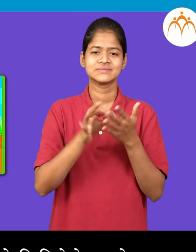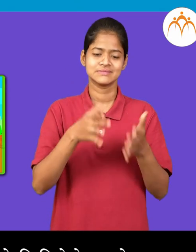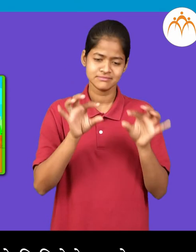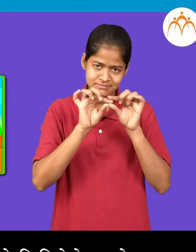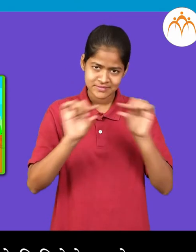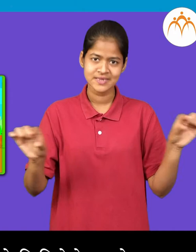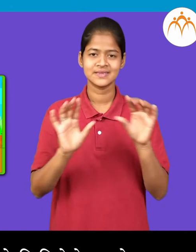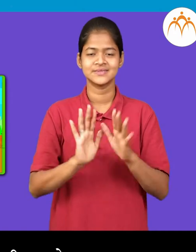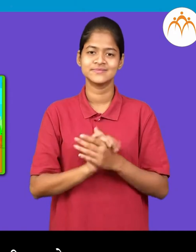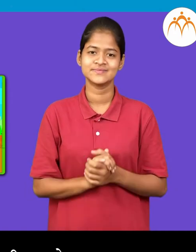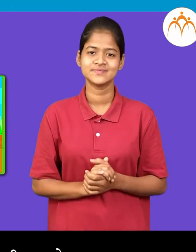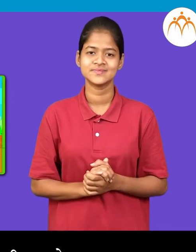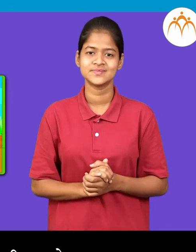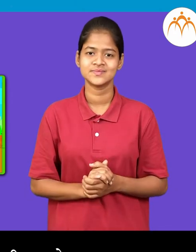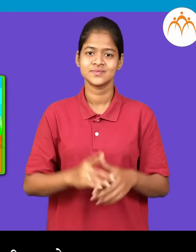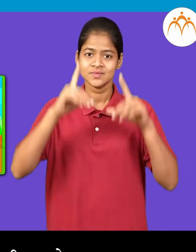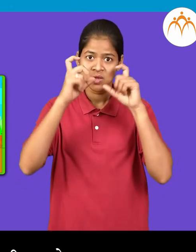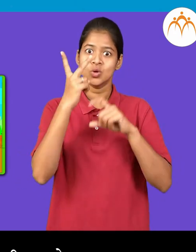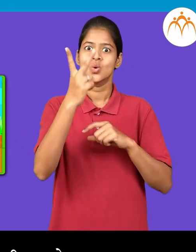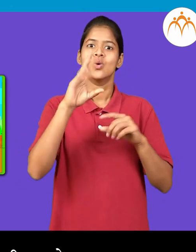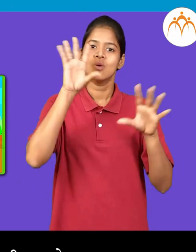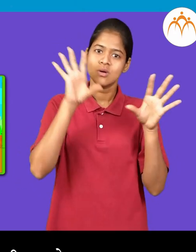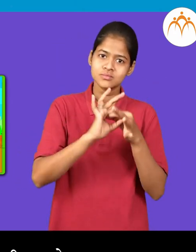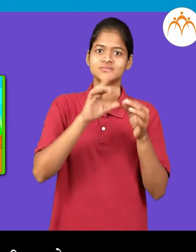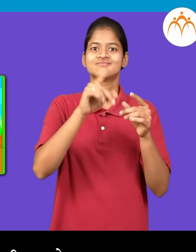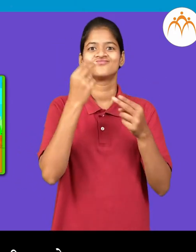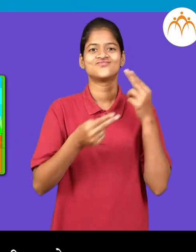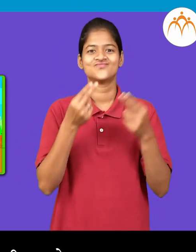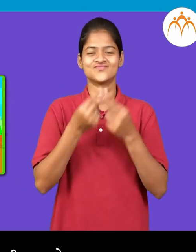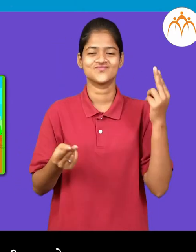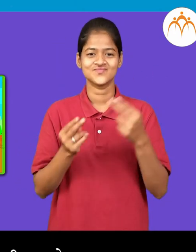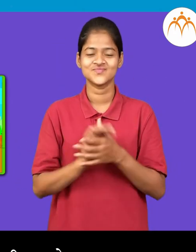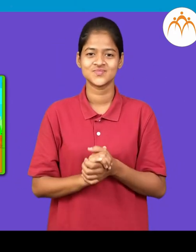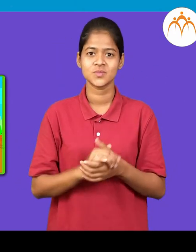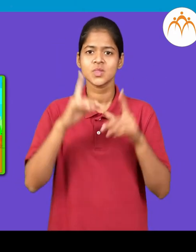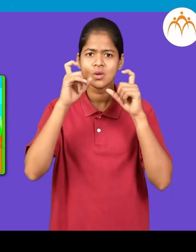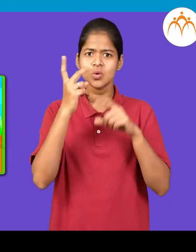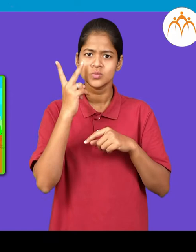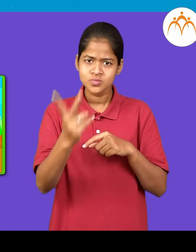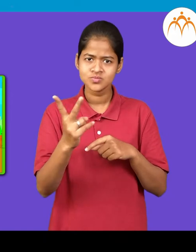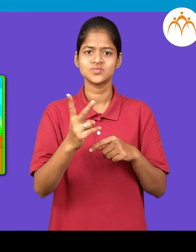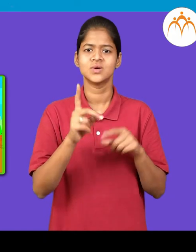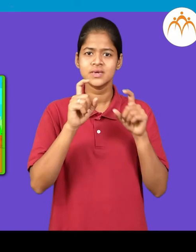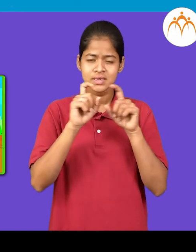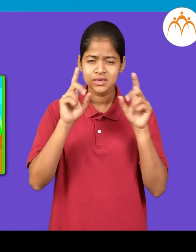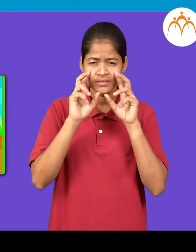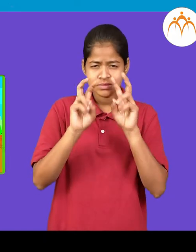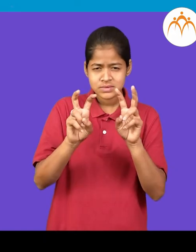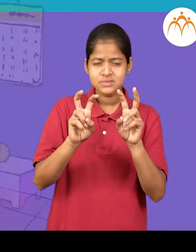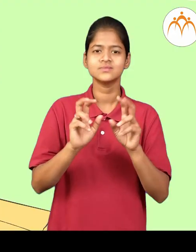आस्ते. चित्रान तुन गोष्ट सांगित लेली आस्ते. ही चित्रे नीट बगा.